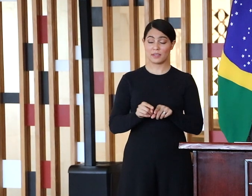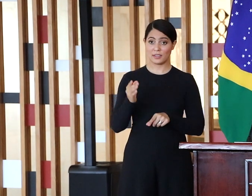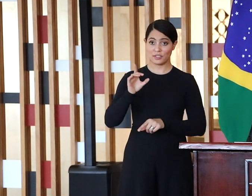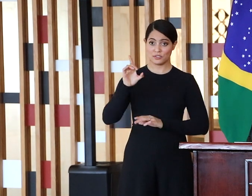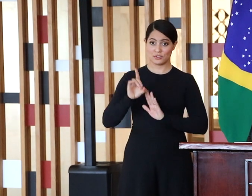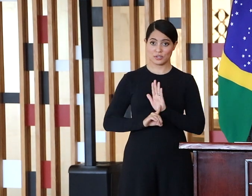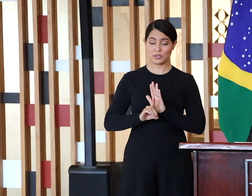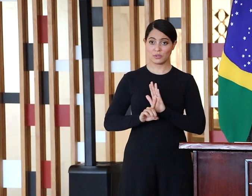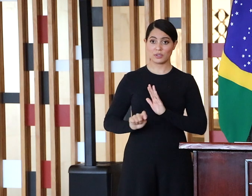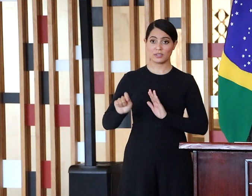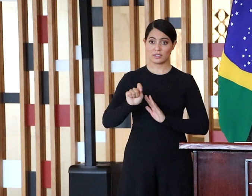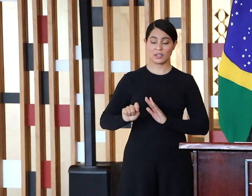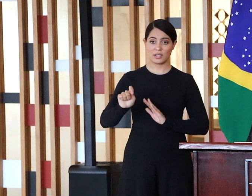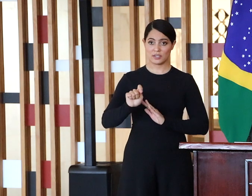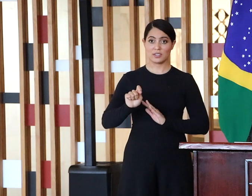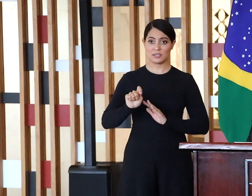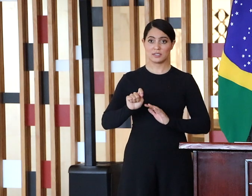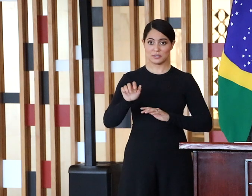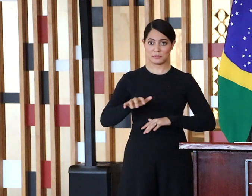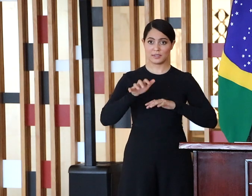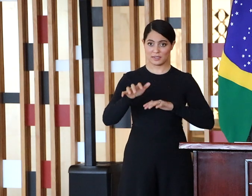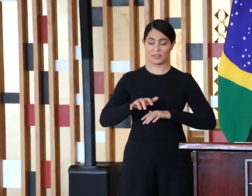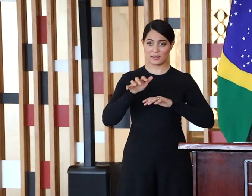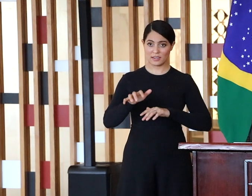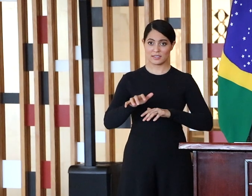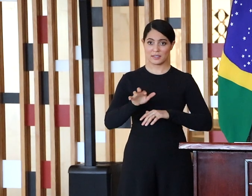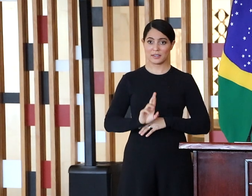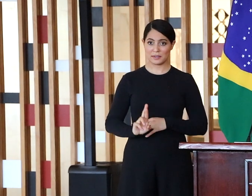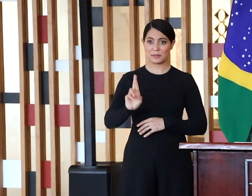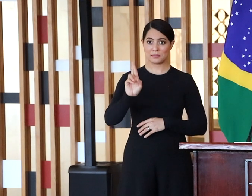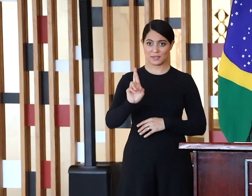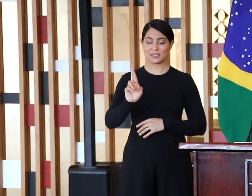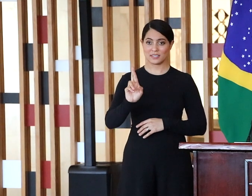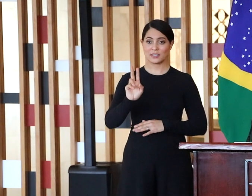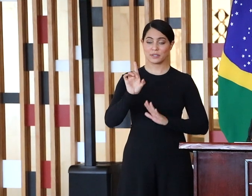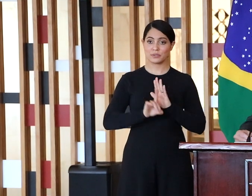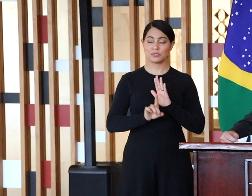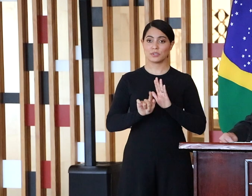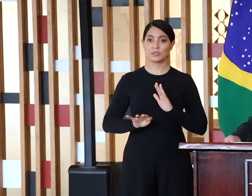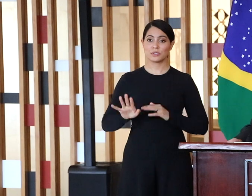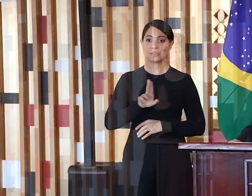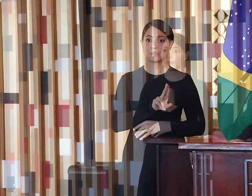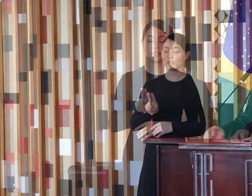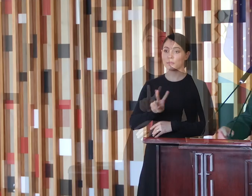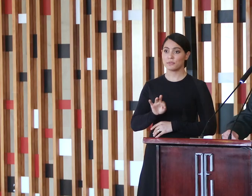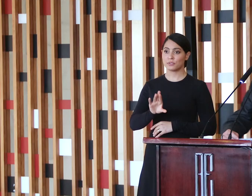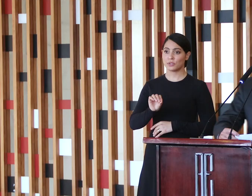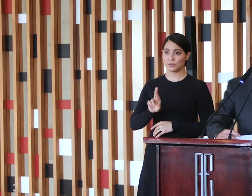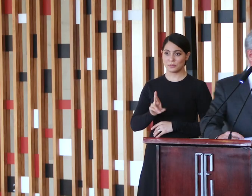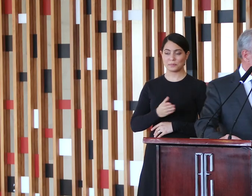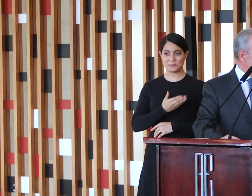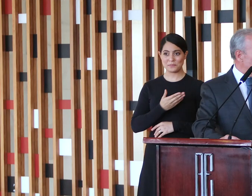diretor da Agência Nacional de Mineração, representando, nesse ato, nosso diretor-geral Vitor Bica,